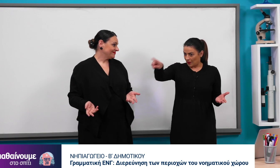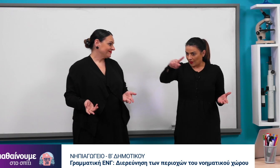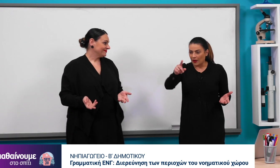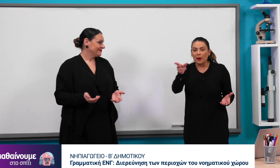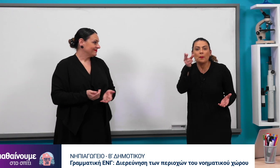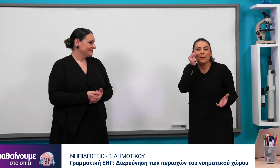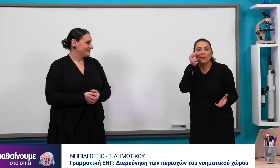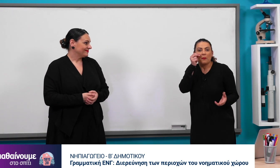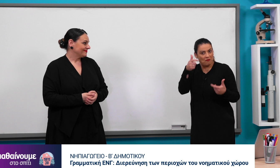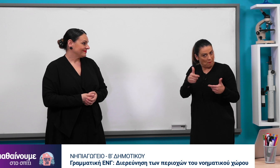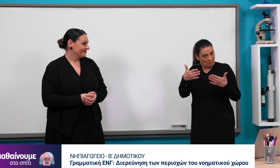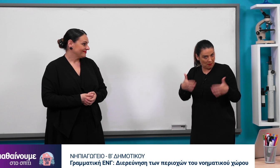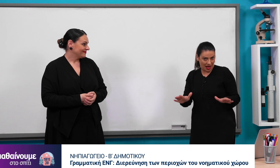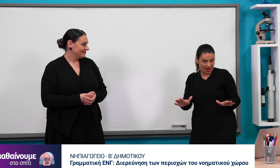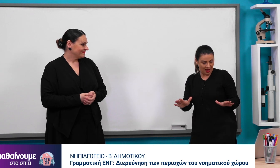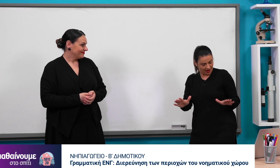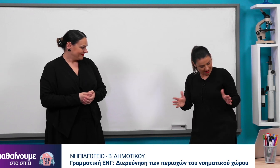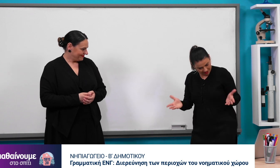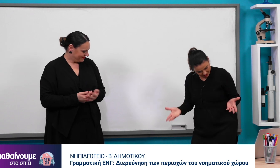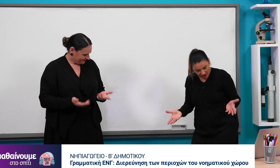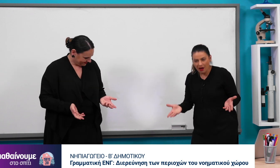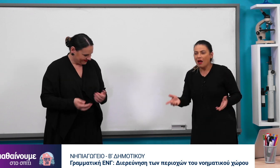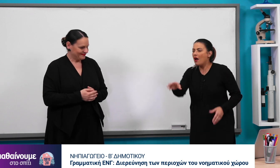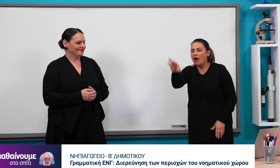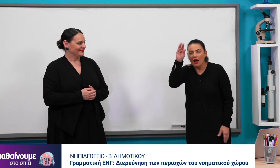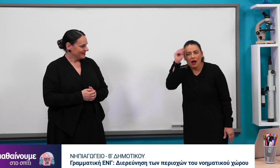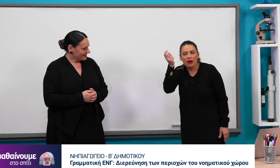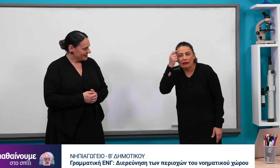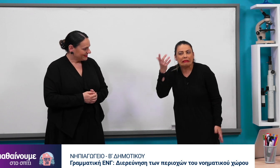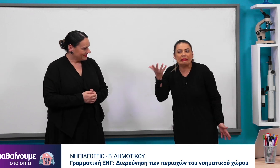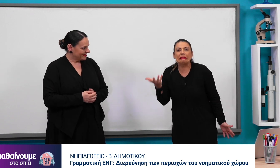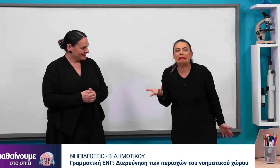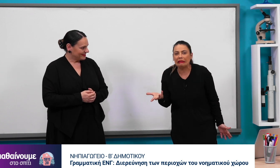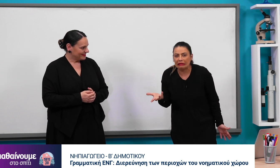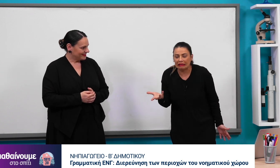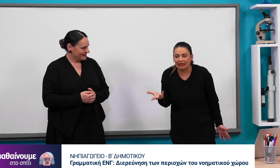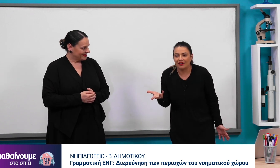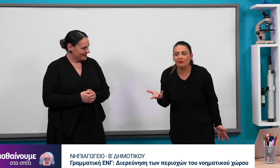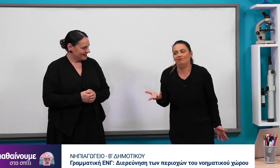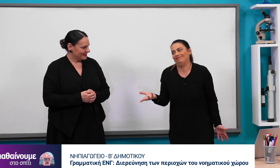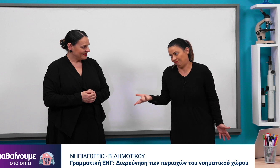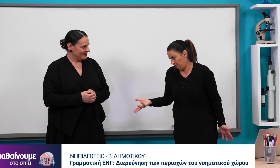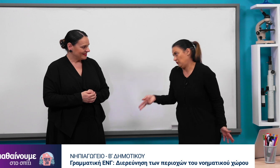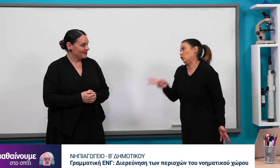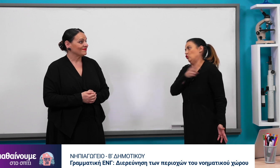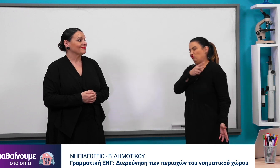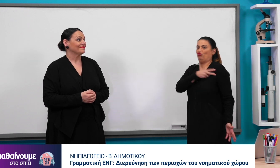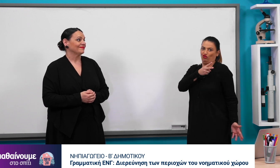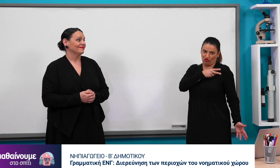Τώρα λοιπόν εσείς που είδατε αυτό το βίντεο, που το παρακολουθήσατε, τι καταλάβατε, τι παρατηρήσατε.